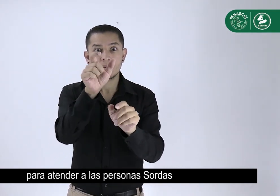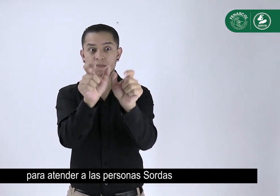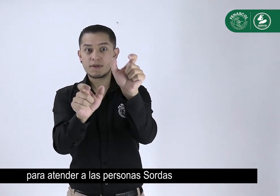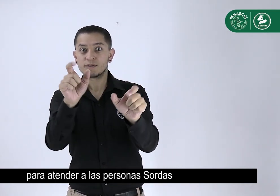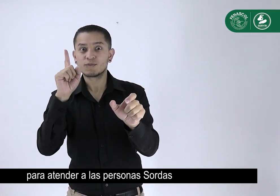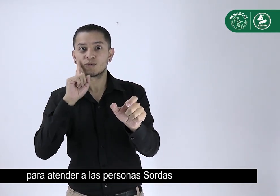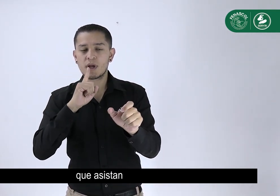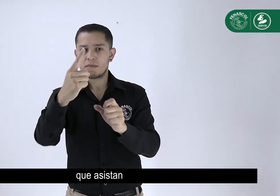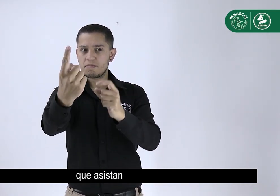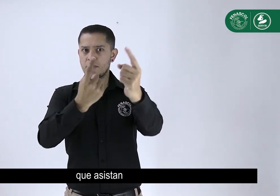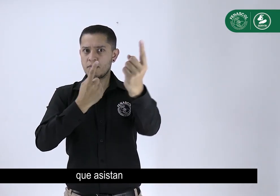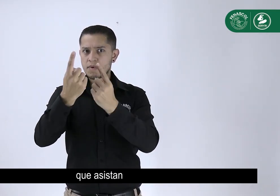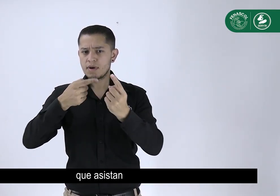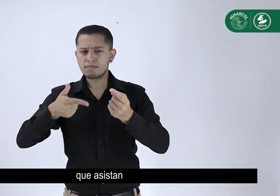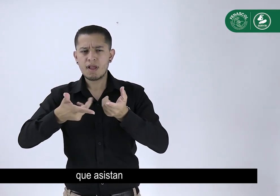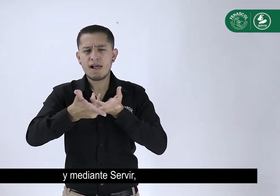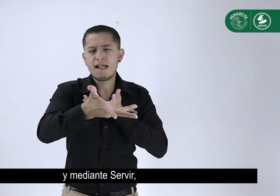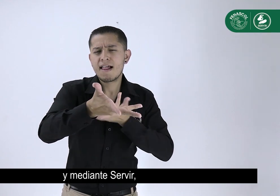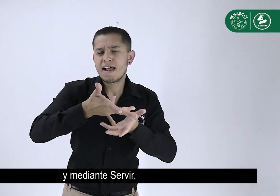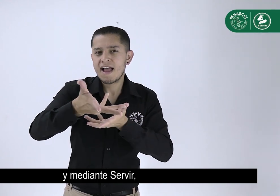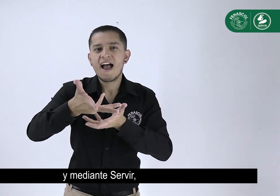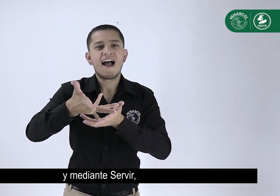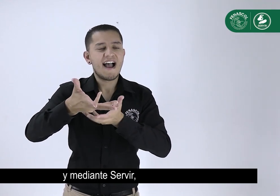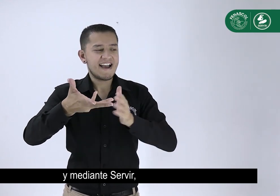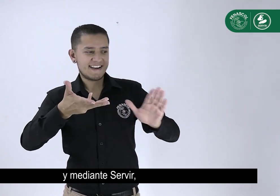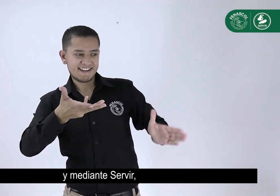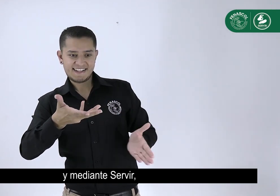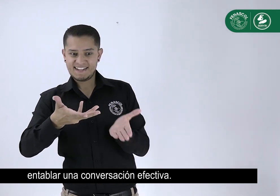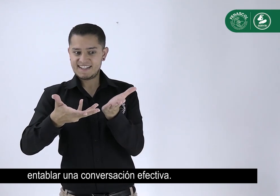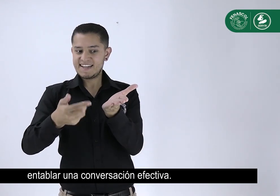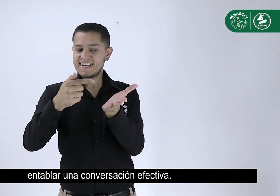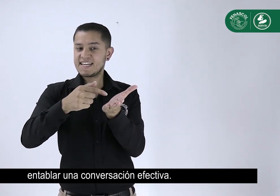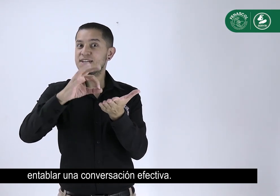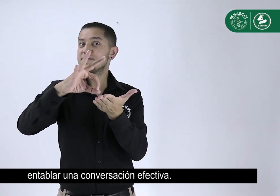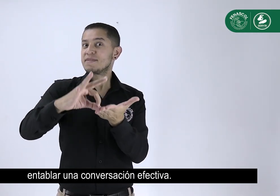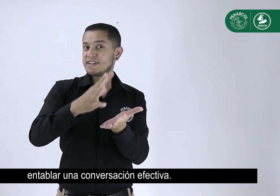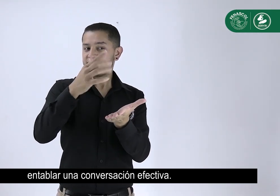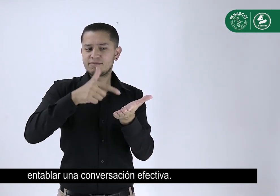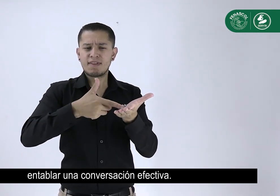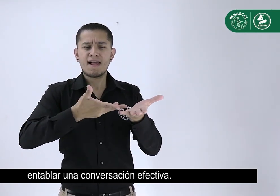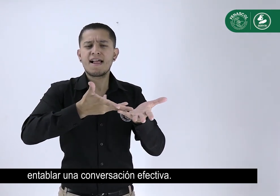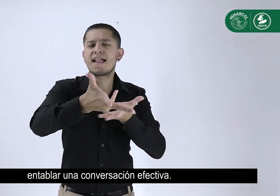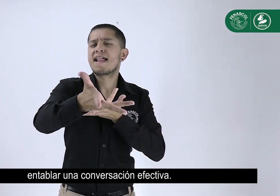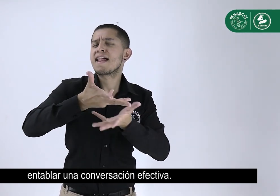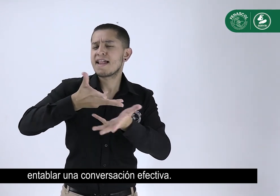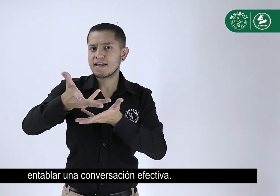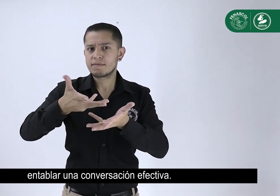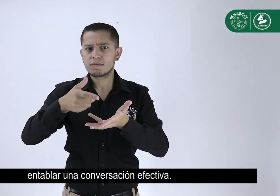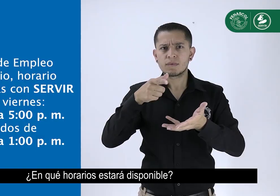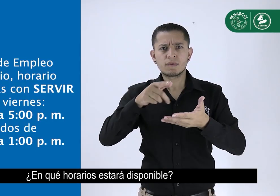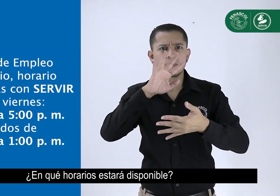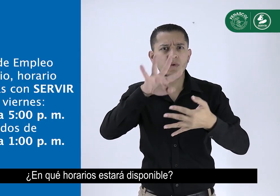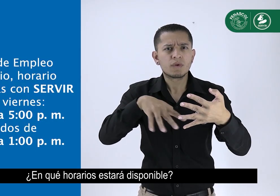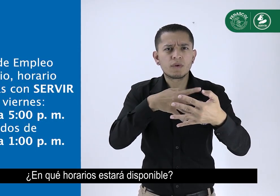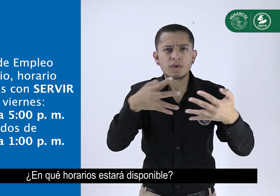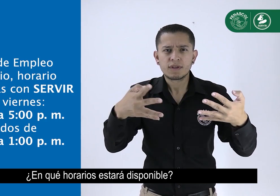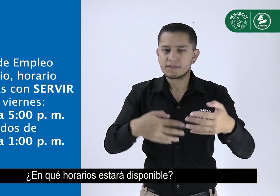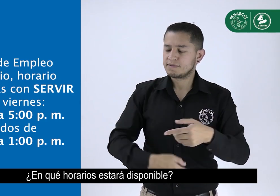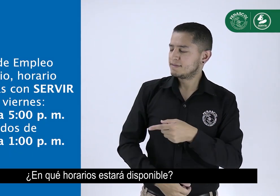personas sordas que asistan? Y mediante Servir, entablar una conversación efectiva. ¿En qué horarios estará